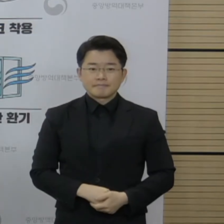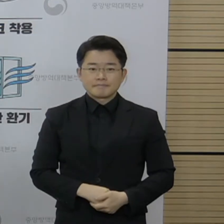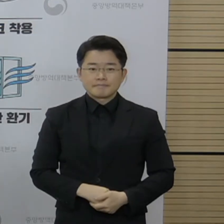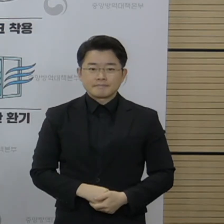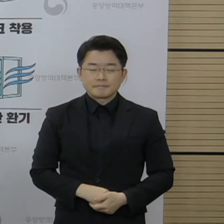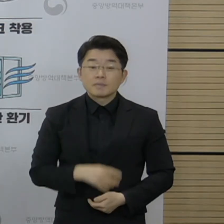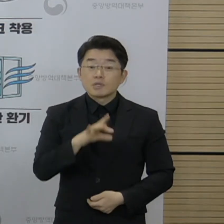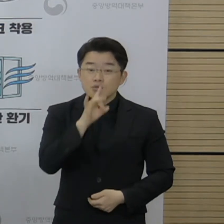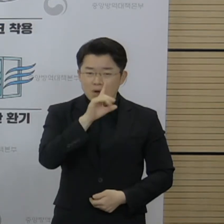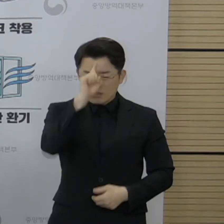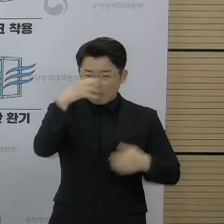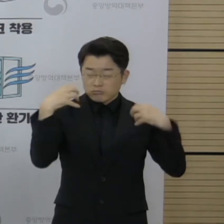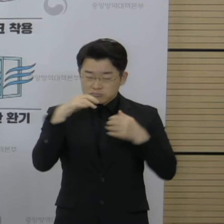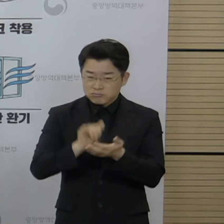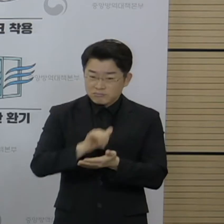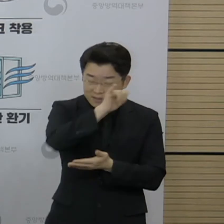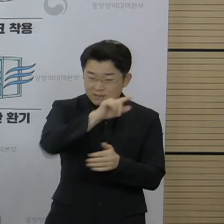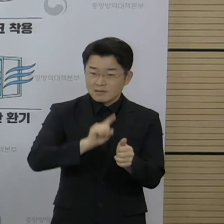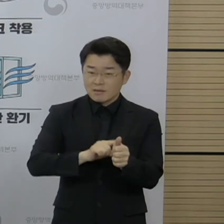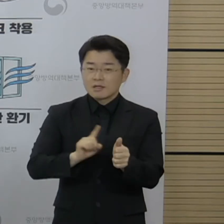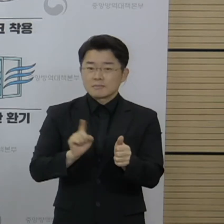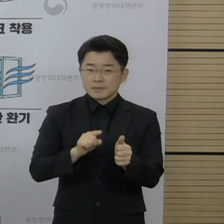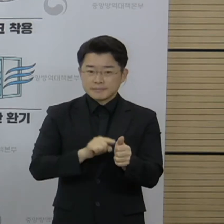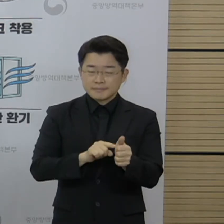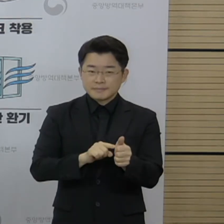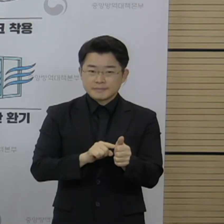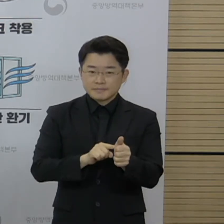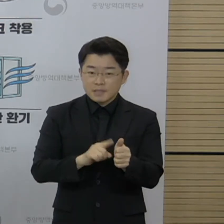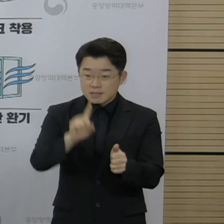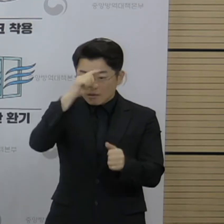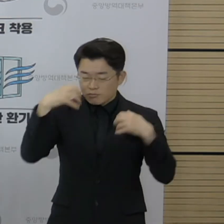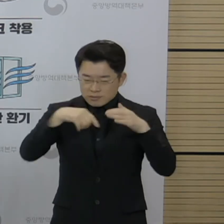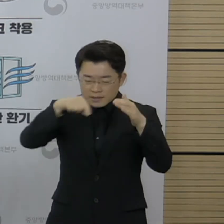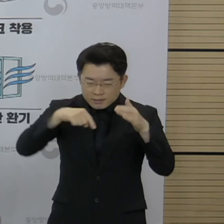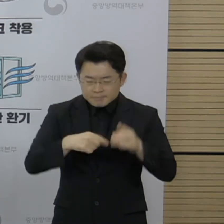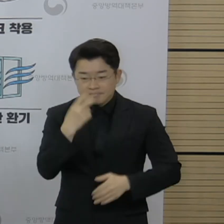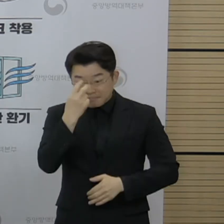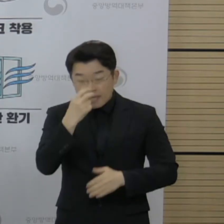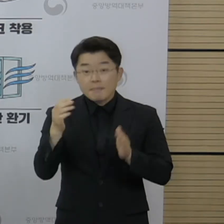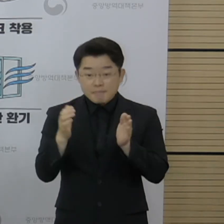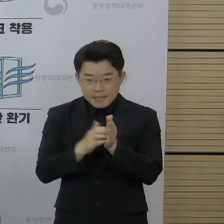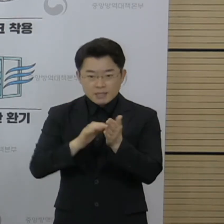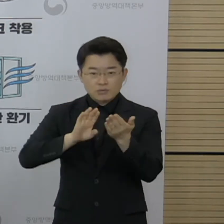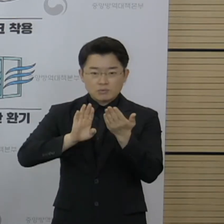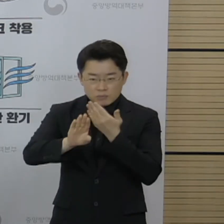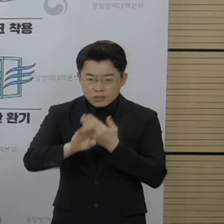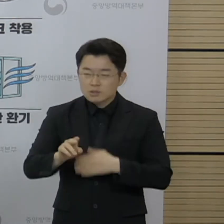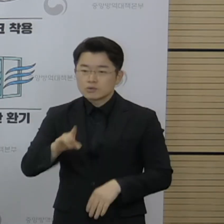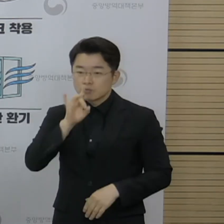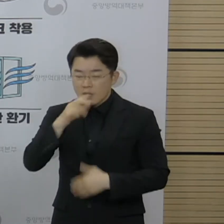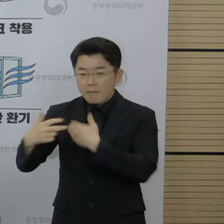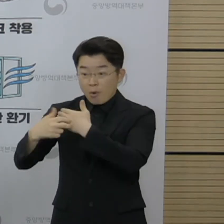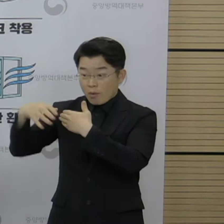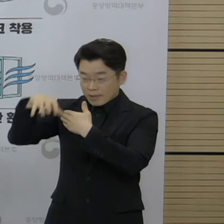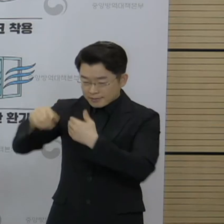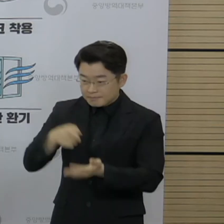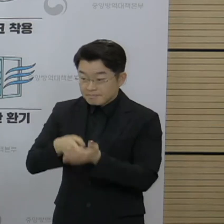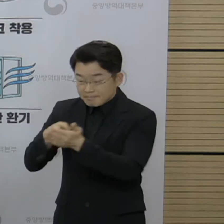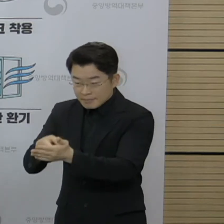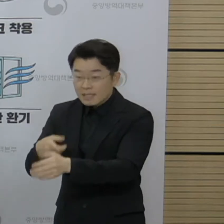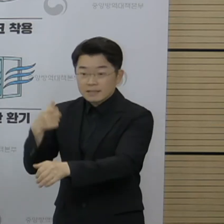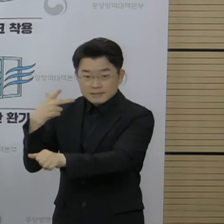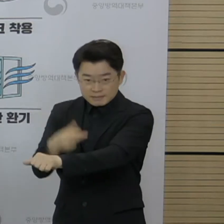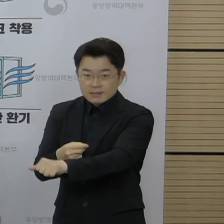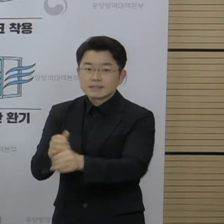부처 필수 공무원 출장자는 현행 절차대로 소관 부처 심사 후 국립중앙의료원에서 접종을 실시합니다.